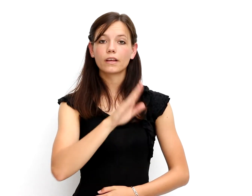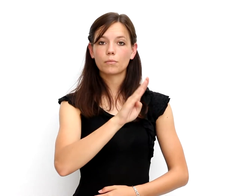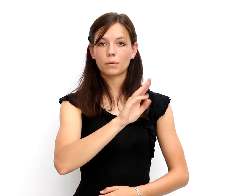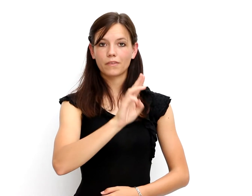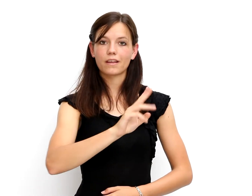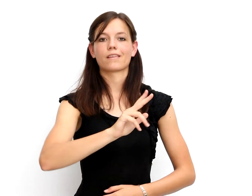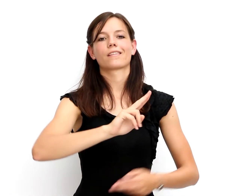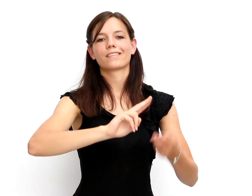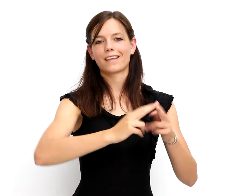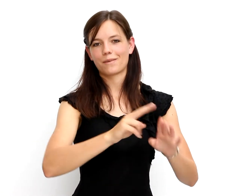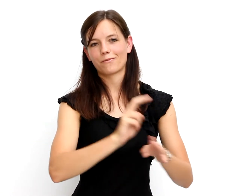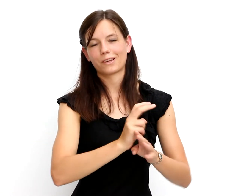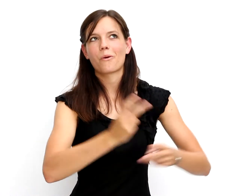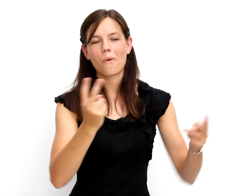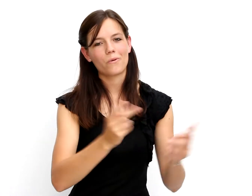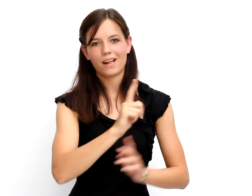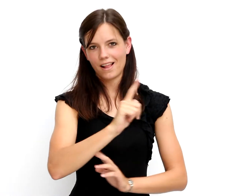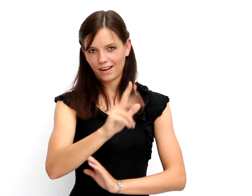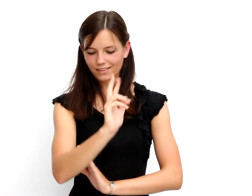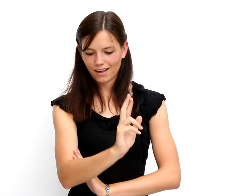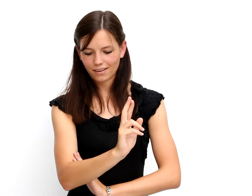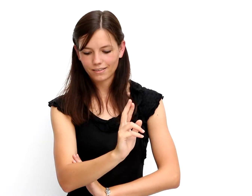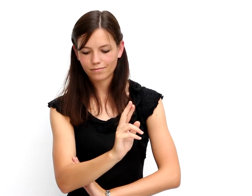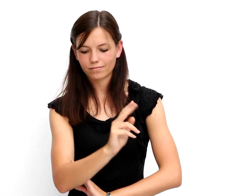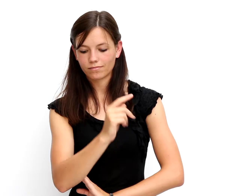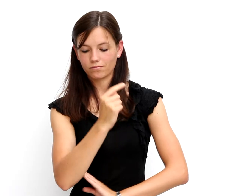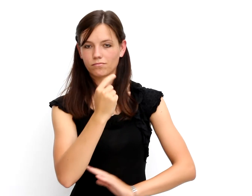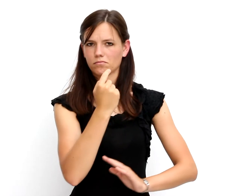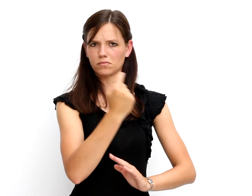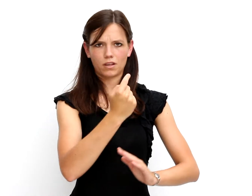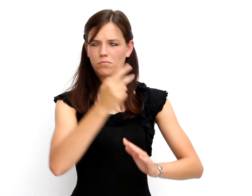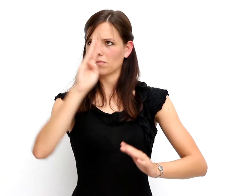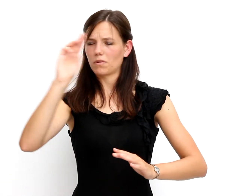Aber wie wird die Teilnehmendenvertretung oder der Lehrlingsrat vom BBW unterstützt?